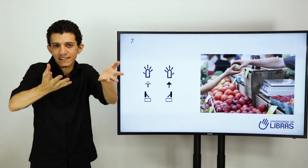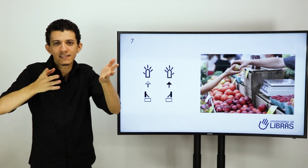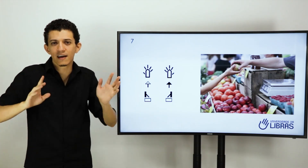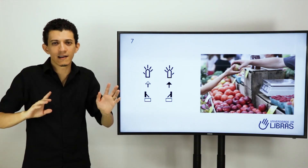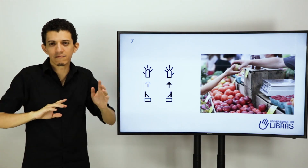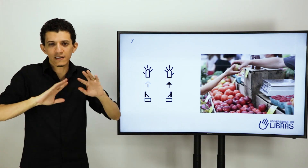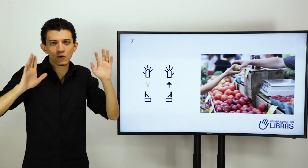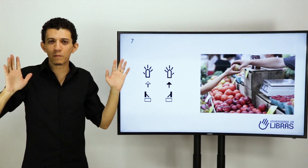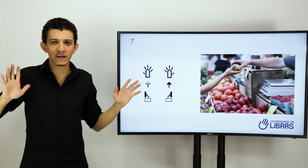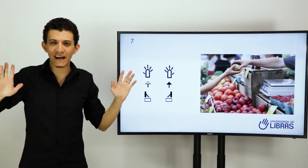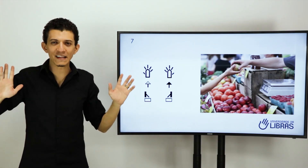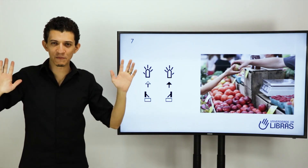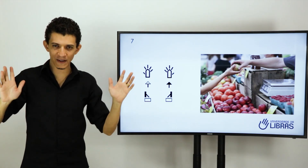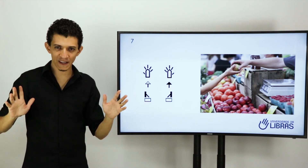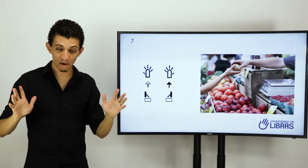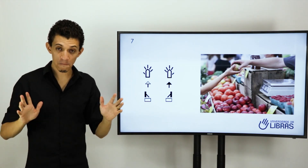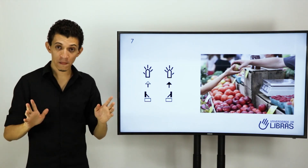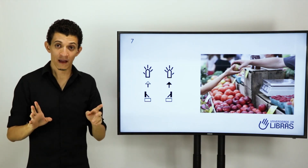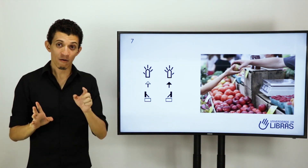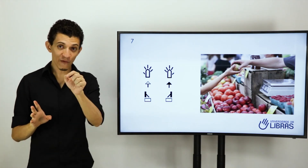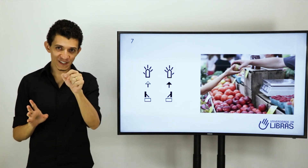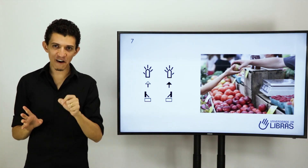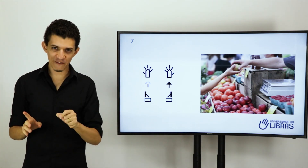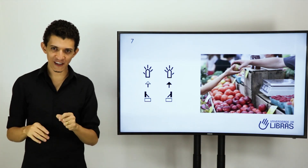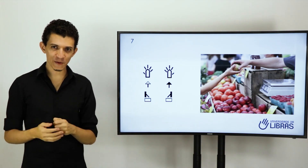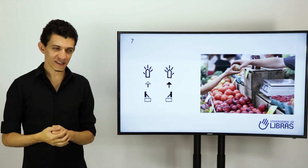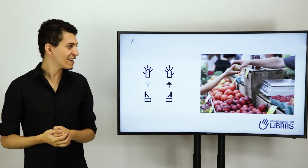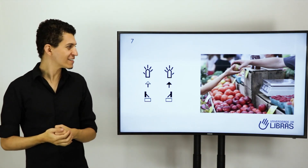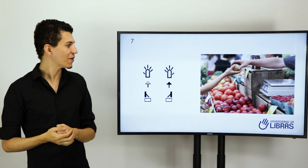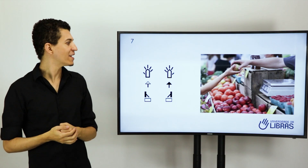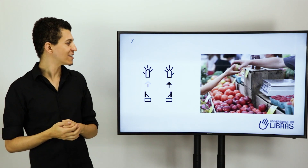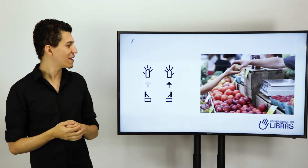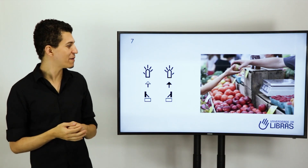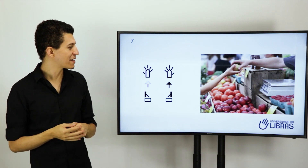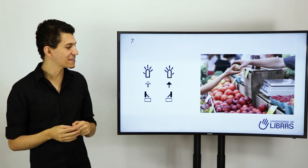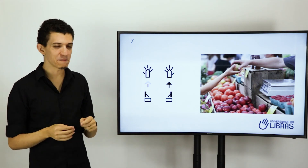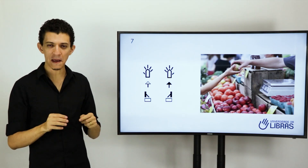está te dando, ele não está te cobrando nada por aquilo. Vamos fazer uma frase sobre esse restaurante lá em Minas também.